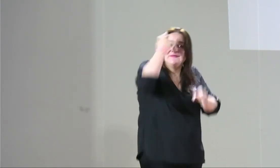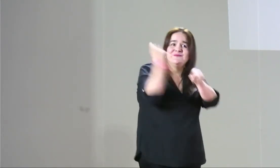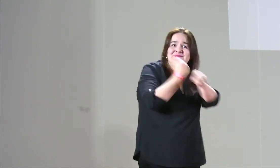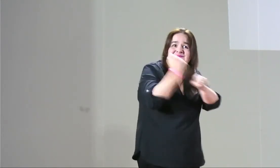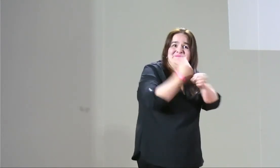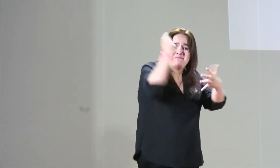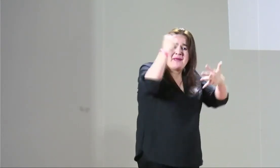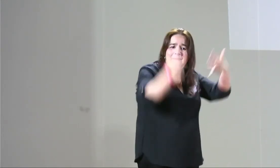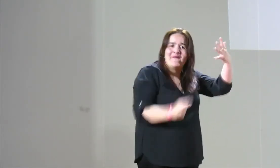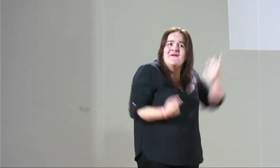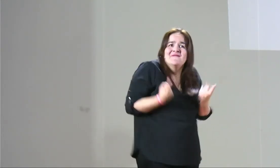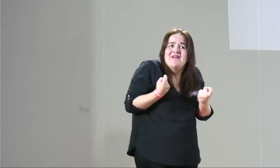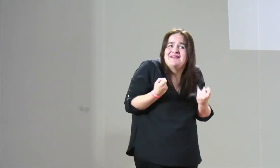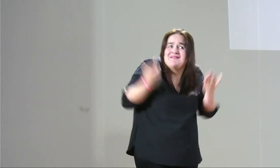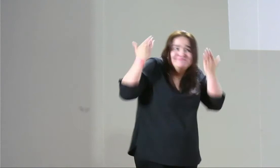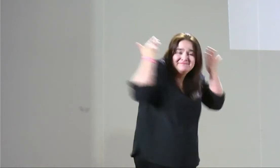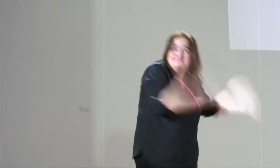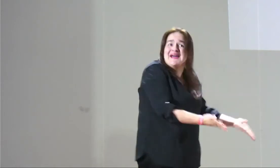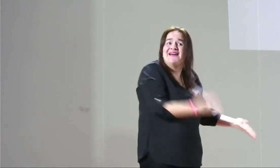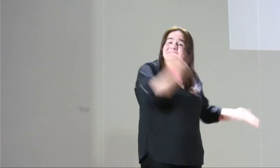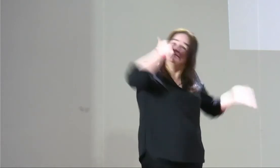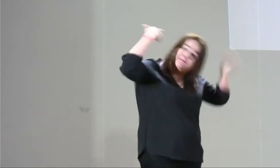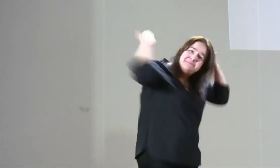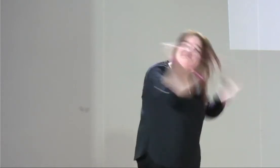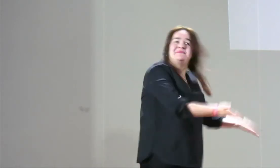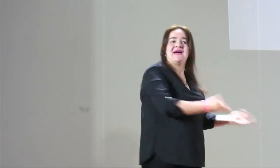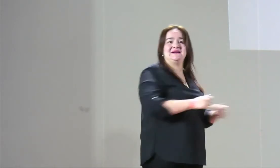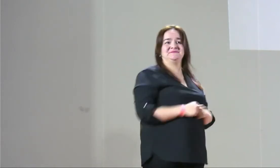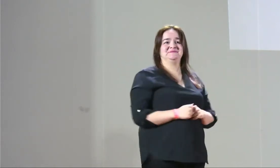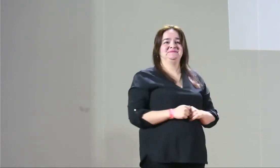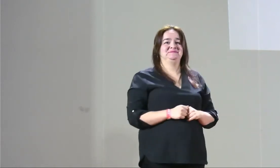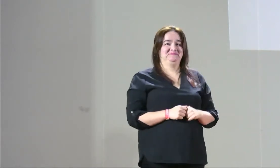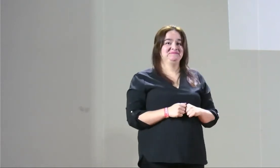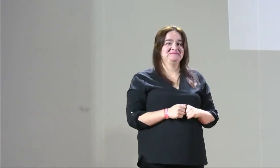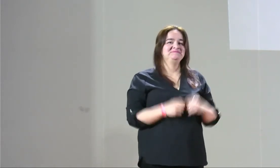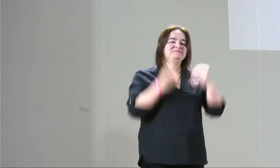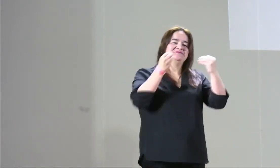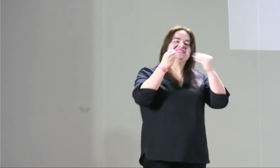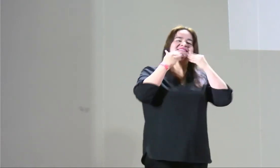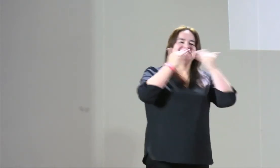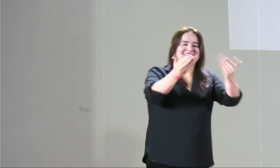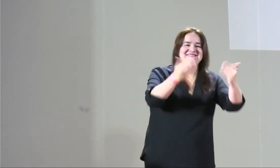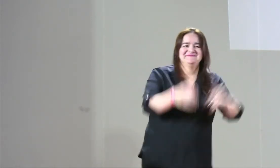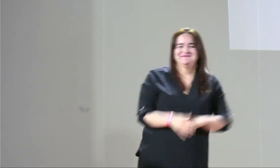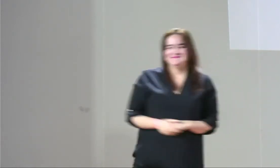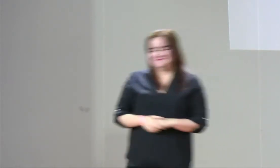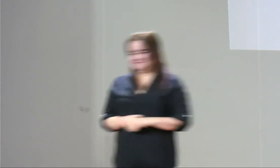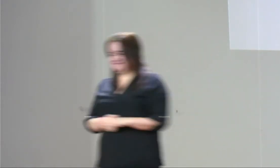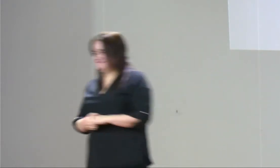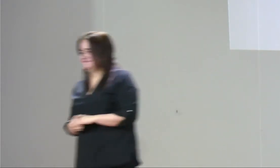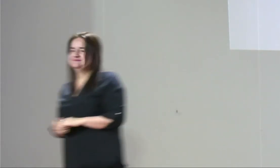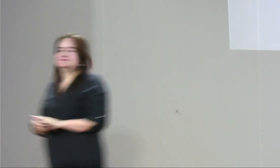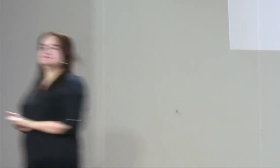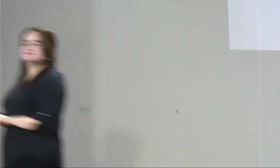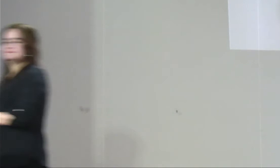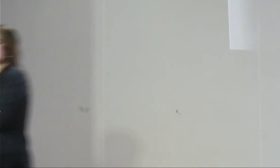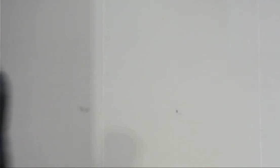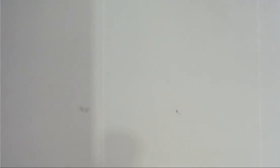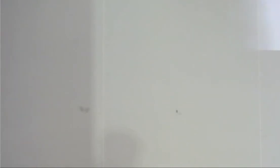ministerio de salud y demás para ofrecerles las diferentes soluciones a las mujeres sordas, hay que mostrar que tenemos necesidades y que deben